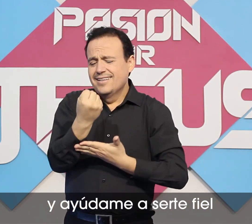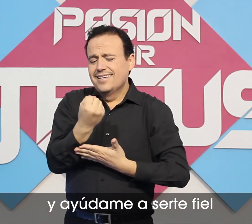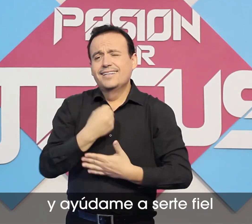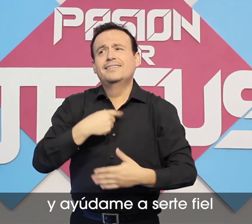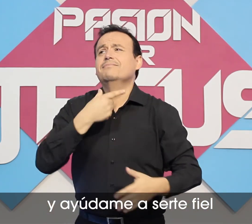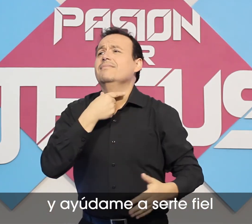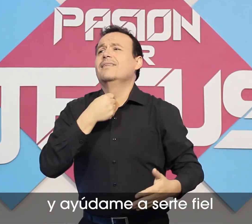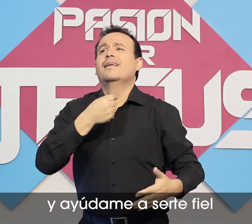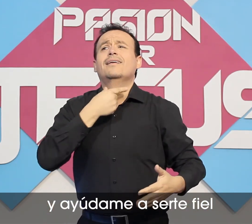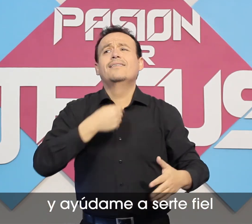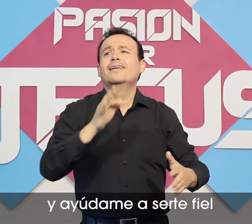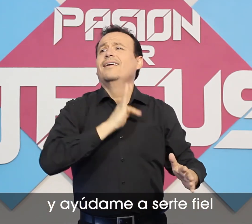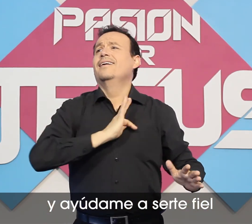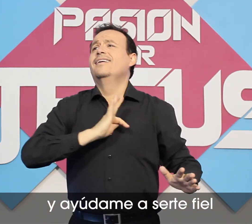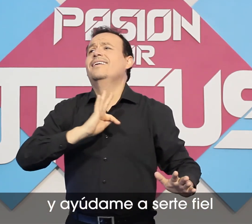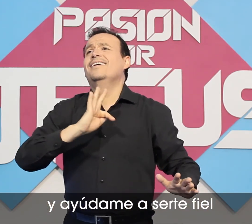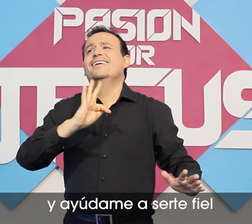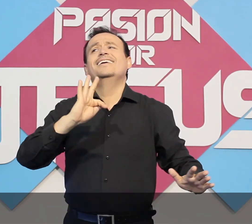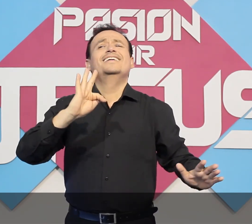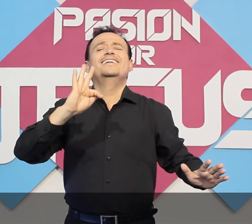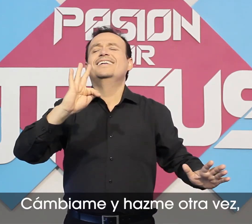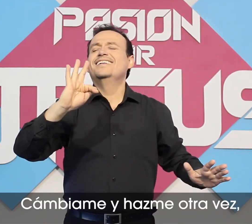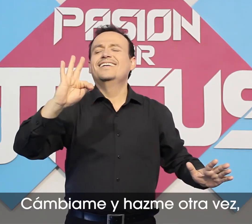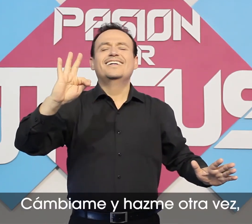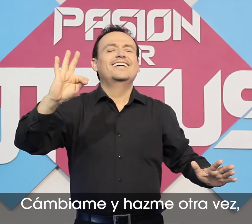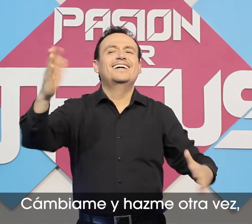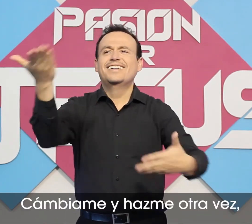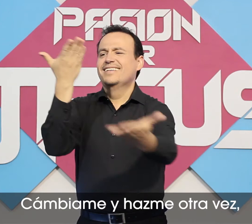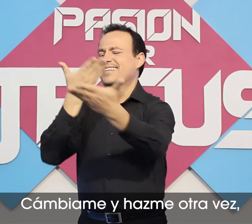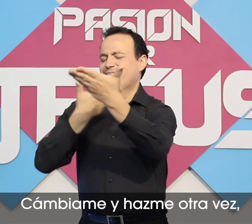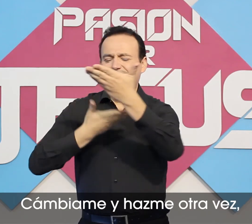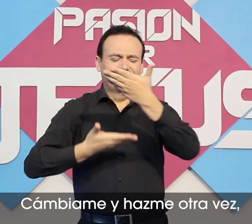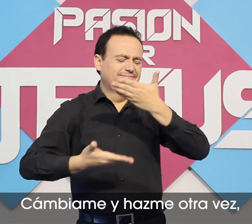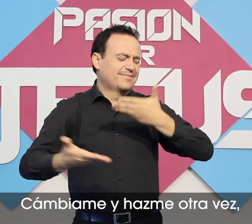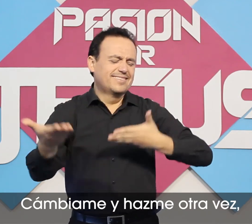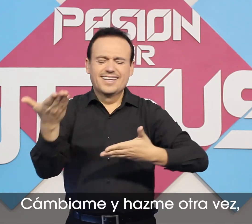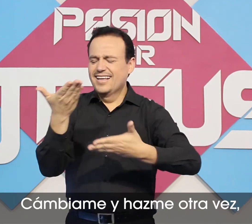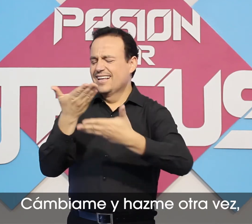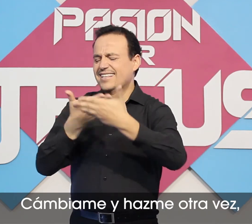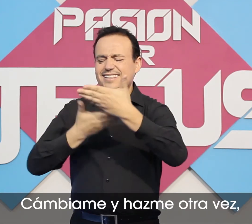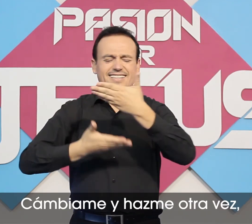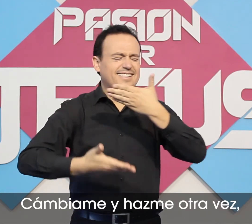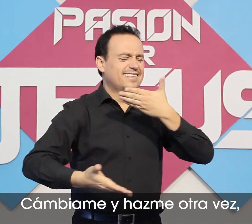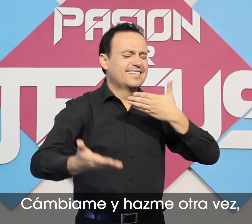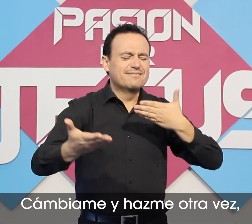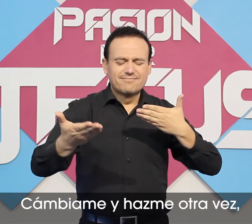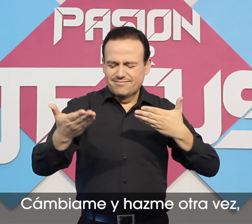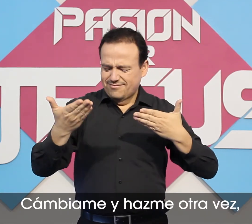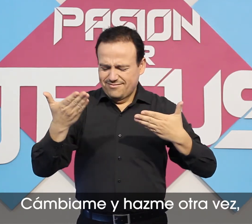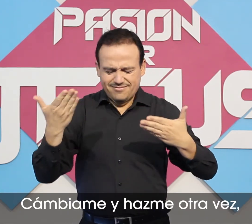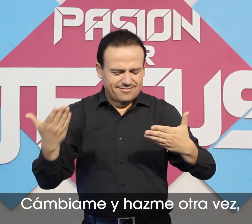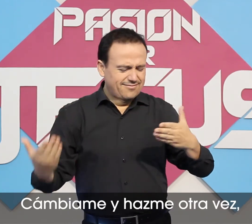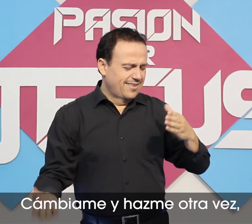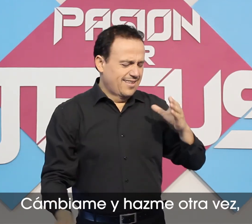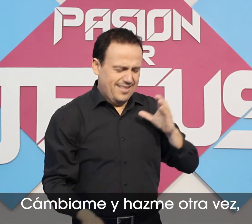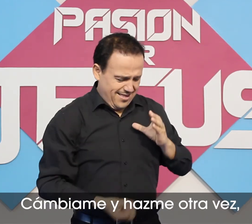ser de fiel Cámbiame y hazme otra vez